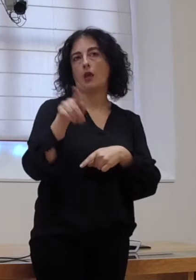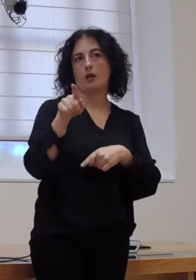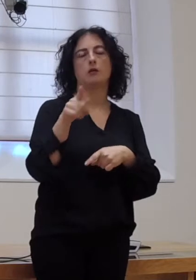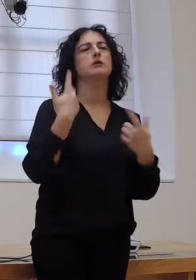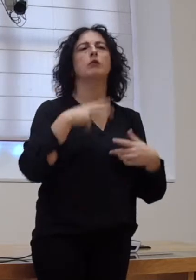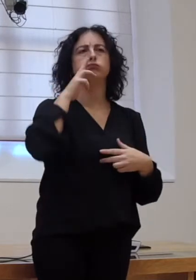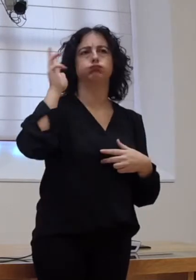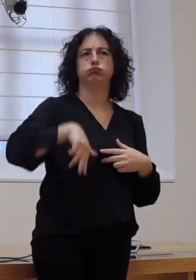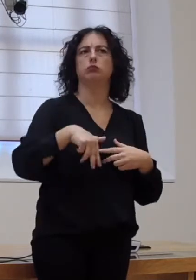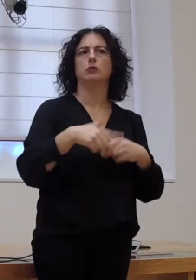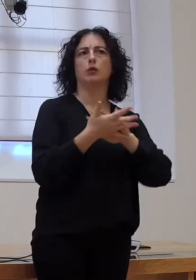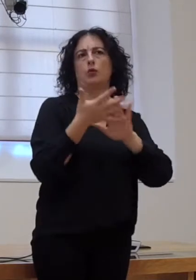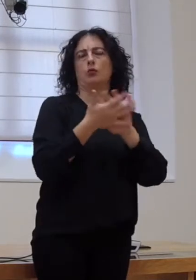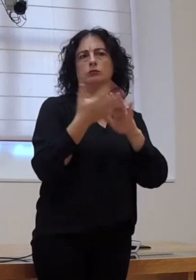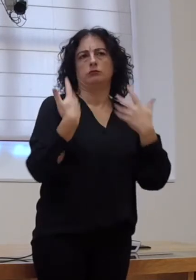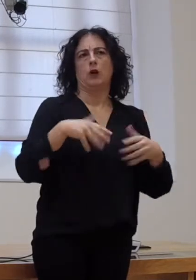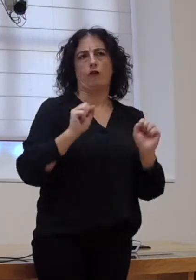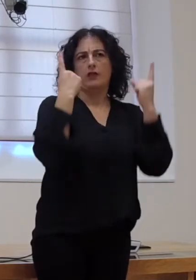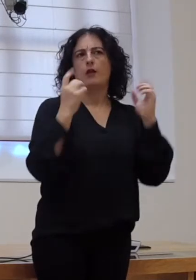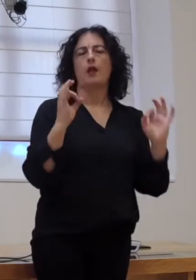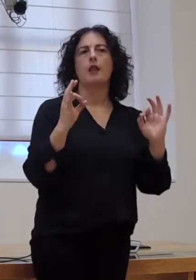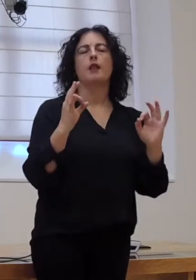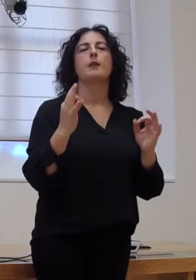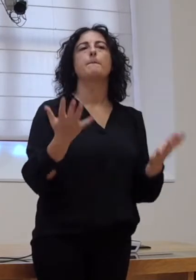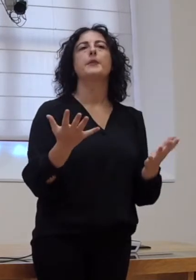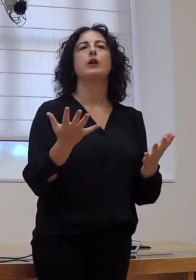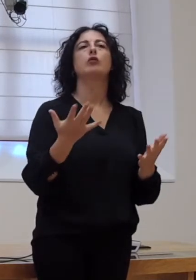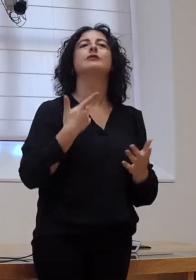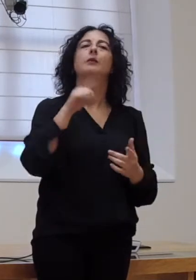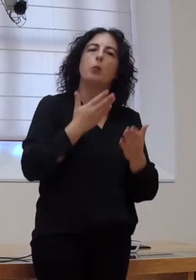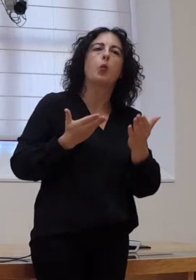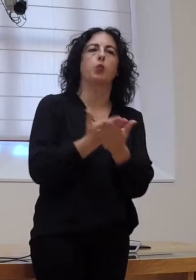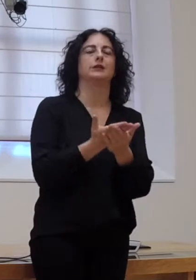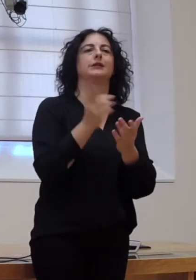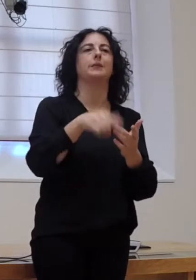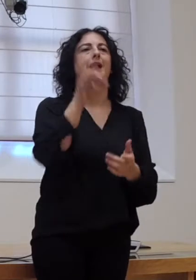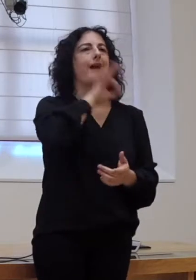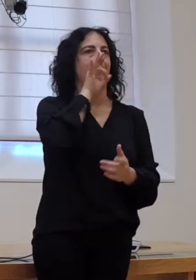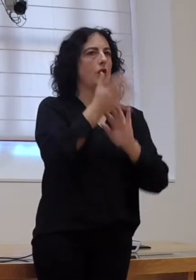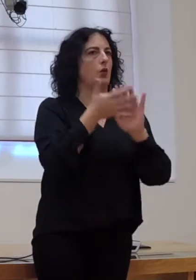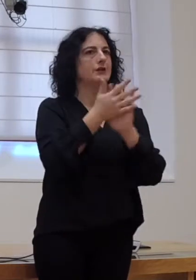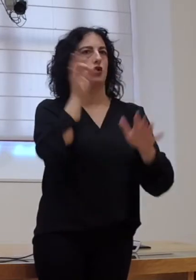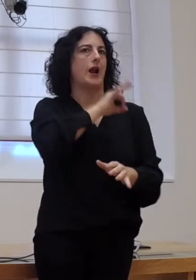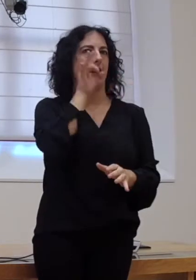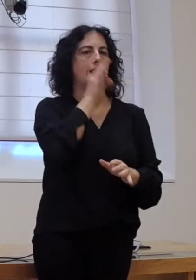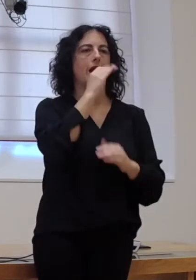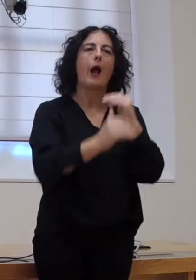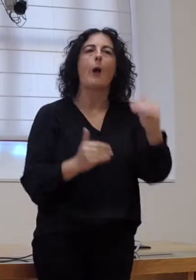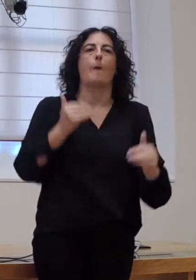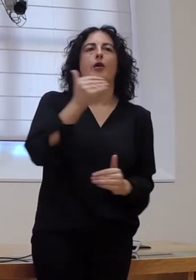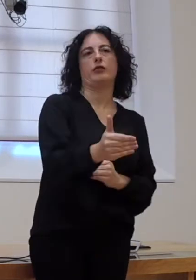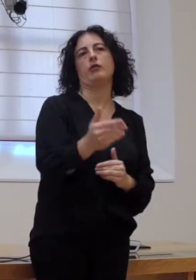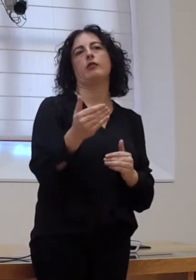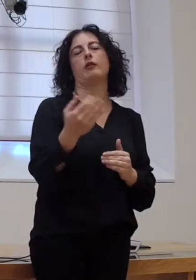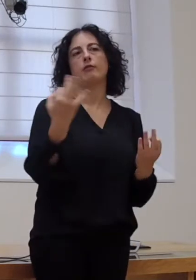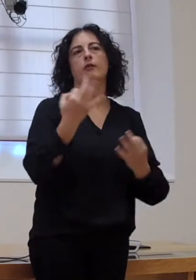está reconhecido como lingua oficial, pero nos, o que propoñemos, é que tamén se reconheça a galega, que se dé un avance co reconhecemento